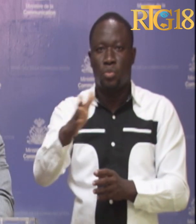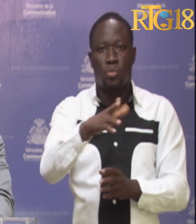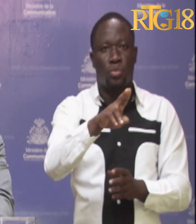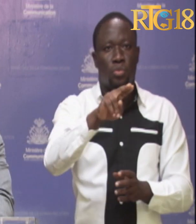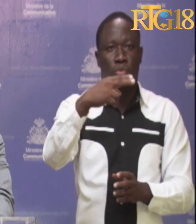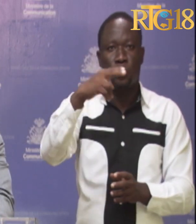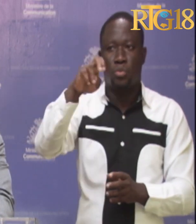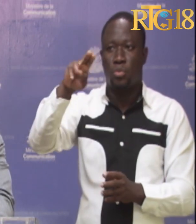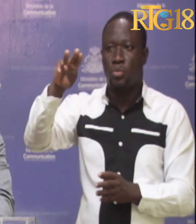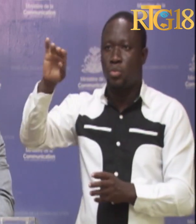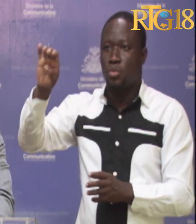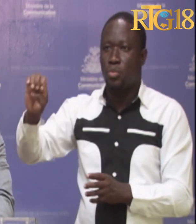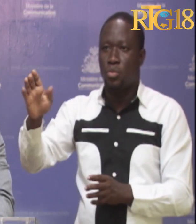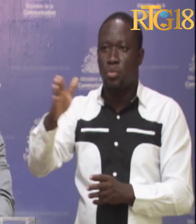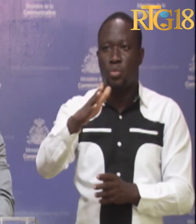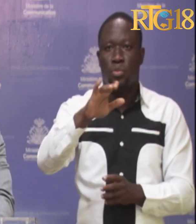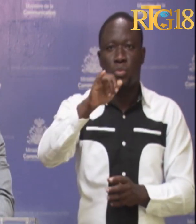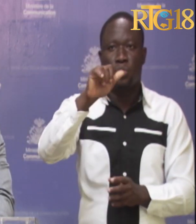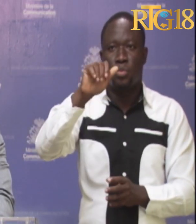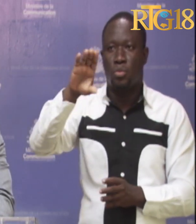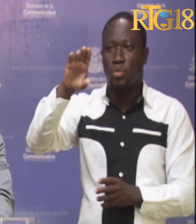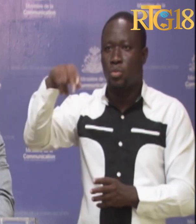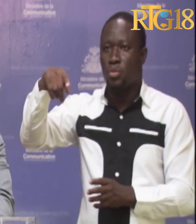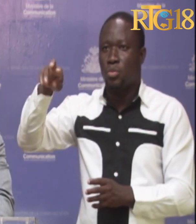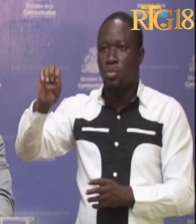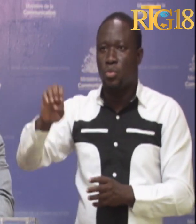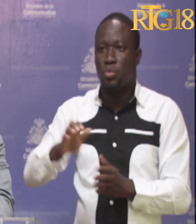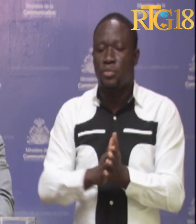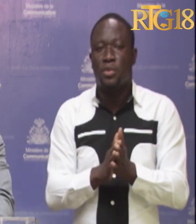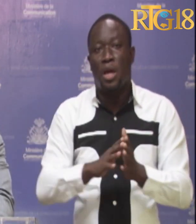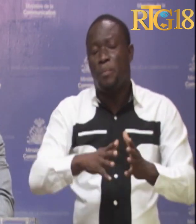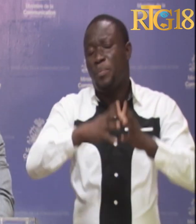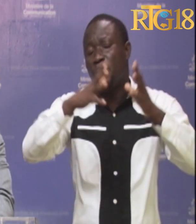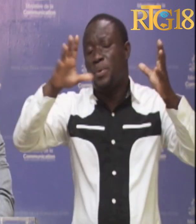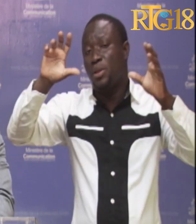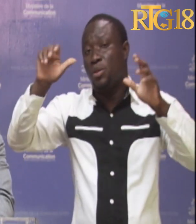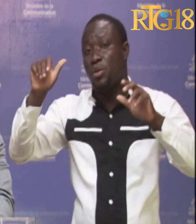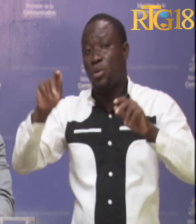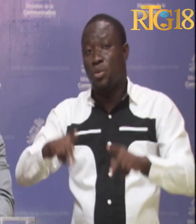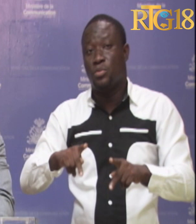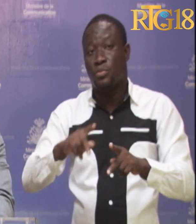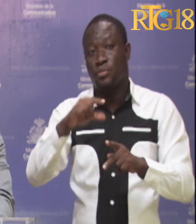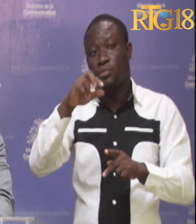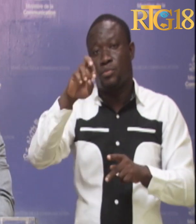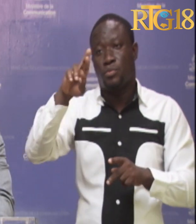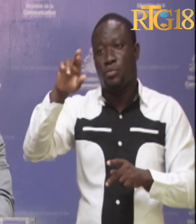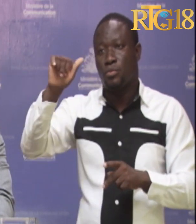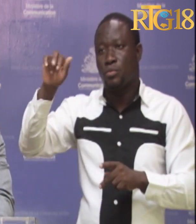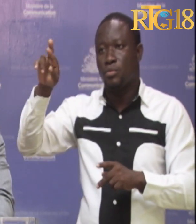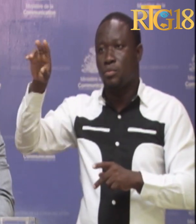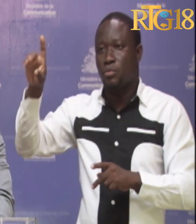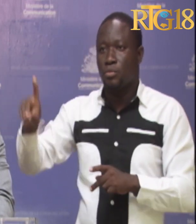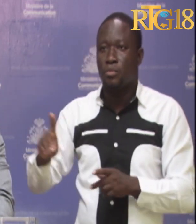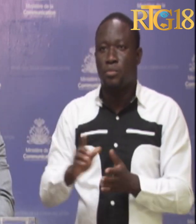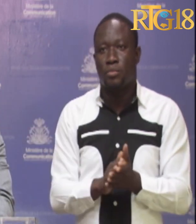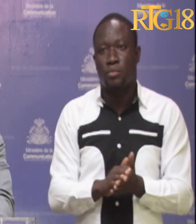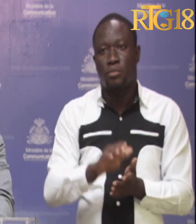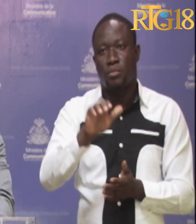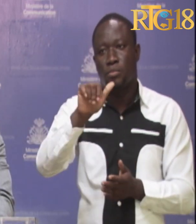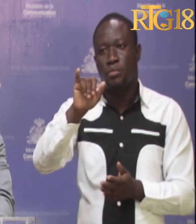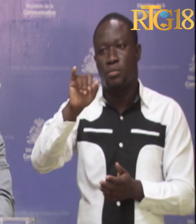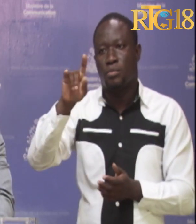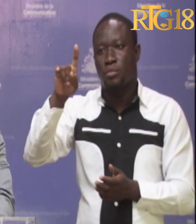Joseph, Jacques Roche, Vladimir Le Gagneur, Gérard Dénosé, Alix